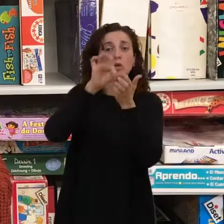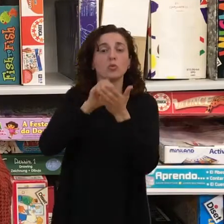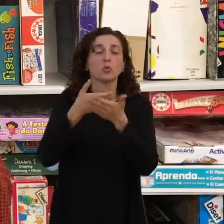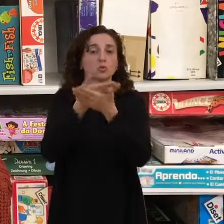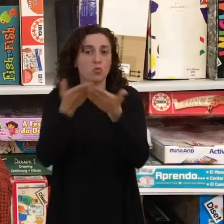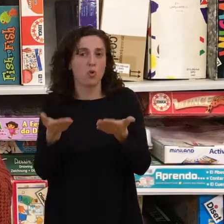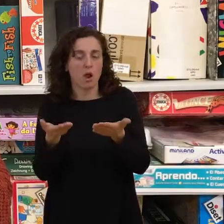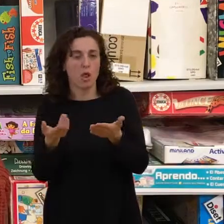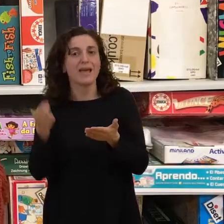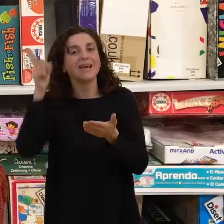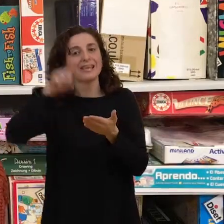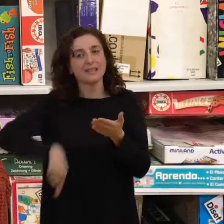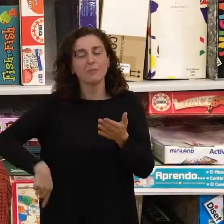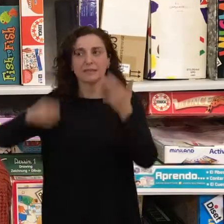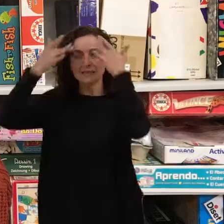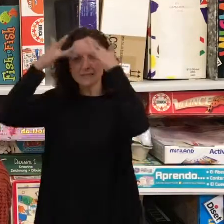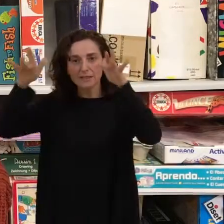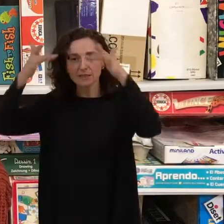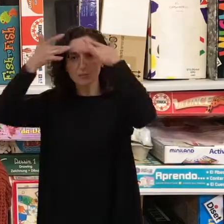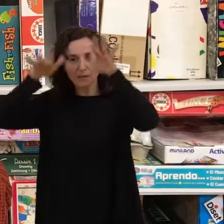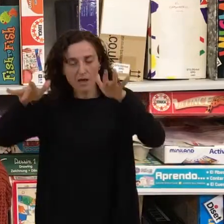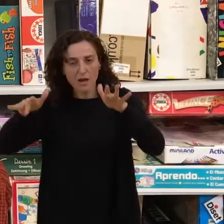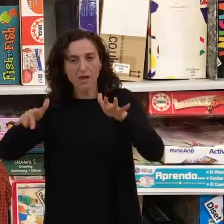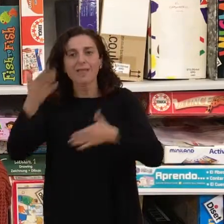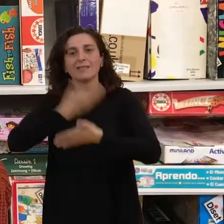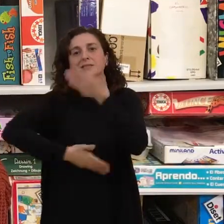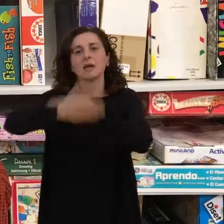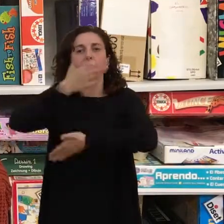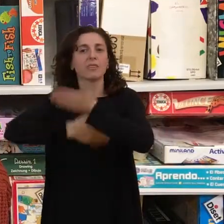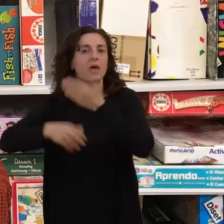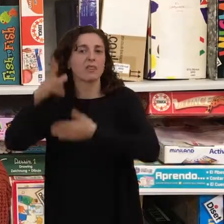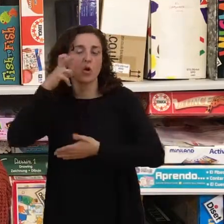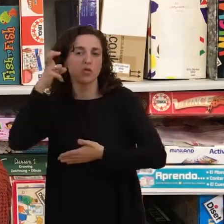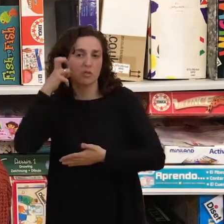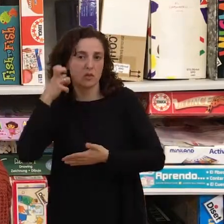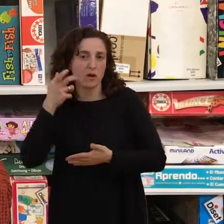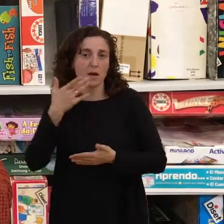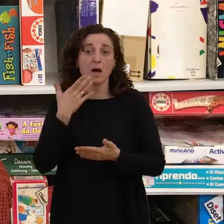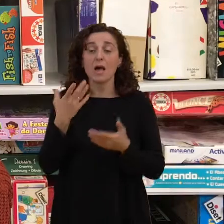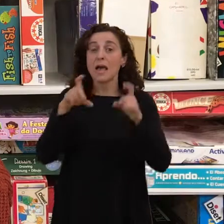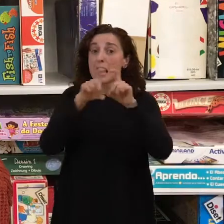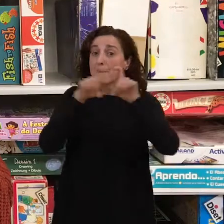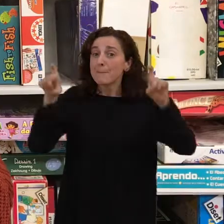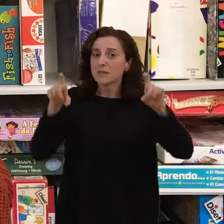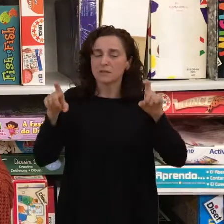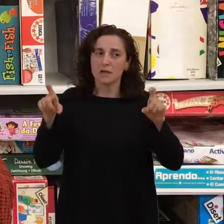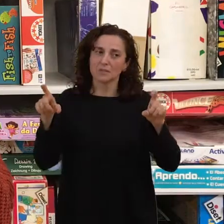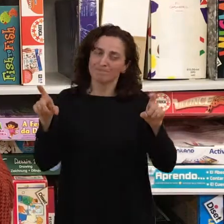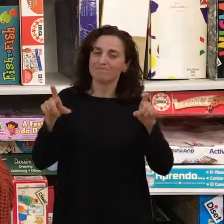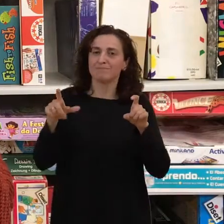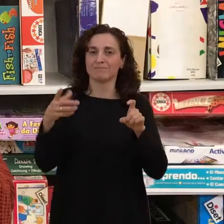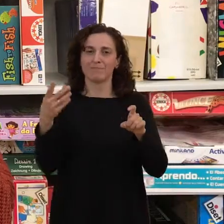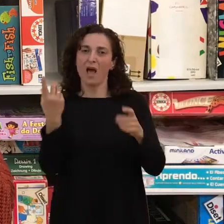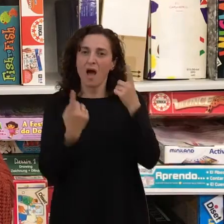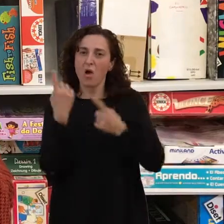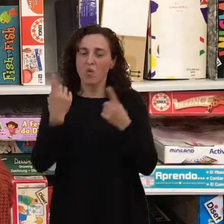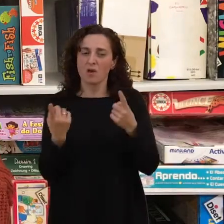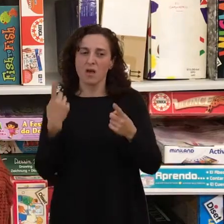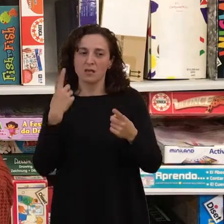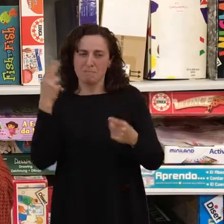de sensibilizar acerca de la discapacidad auditiva. Muchas empresas tienen mucho miedo de contratar a una persona sorda, piensan que